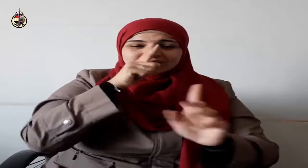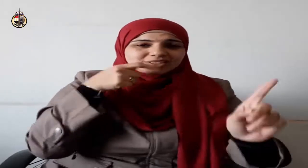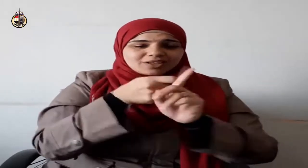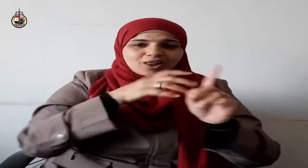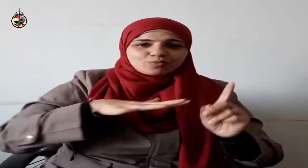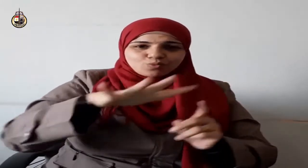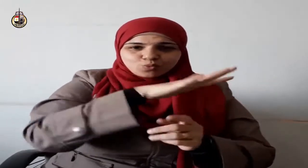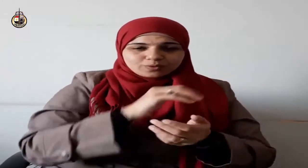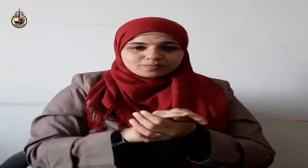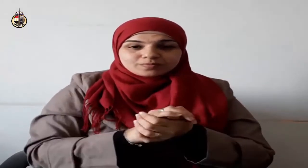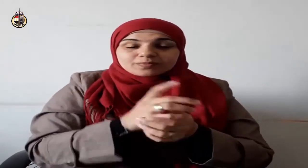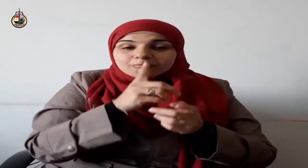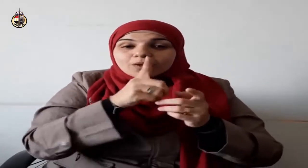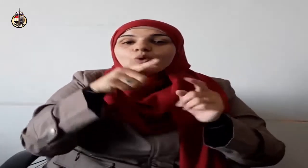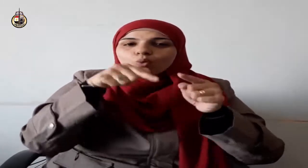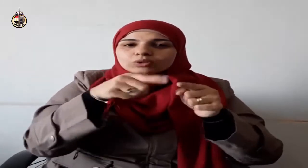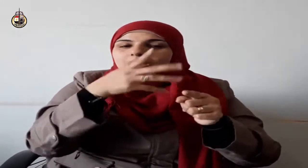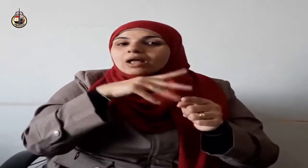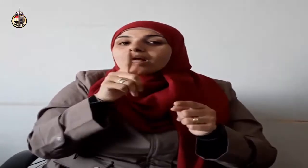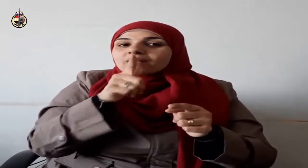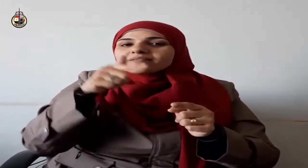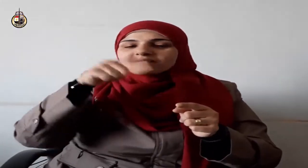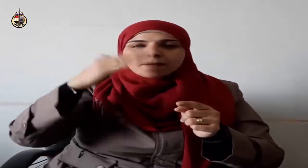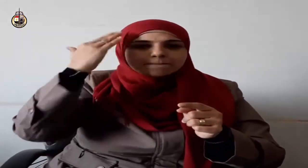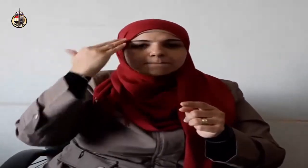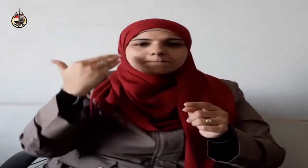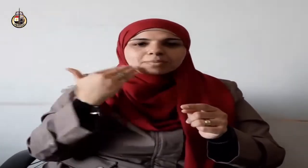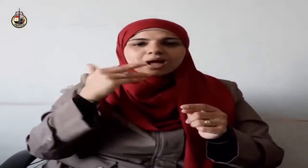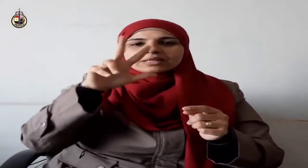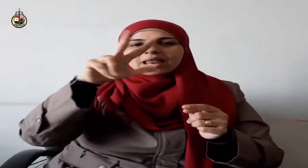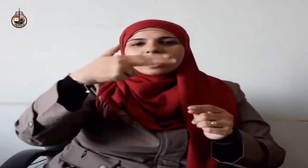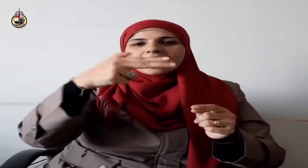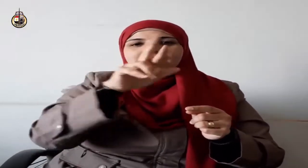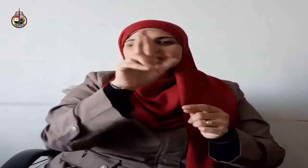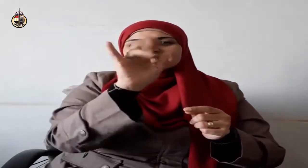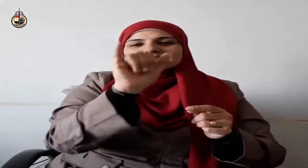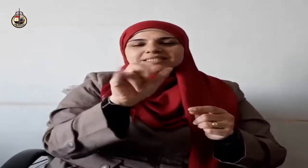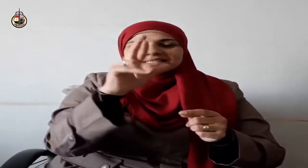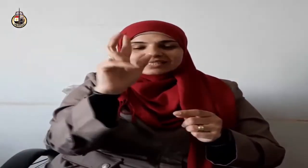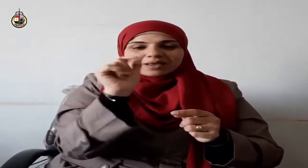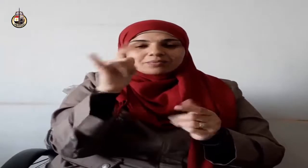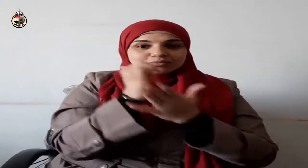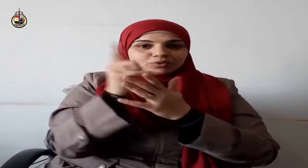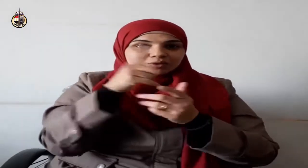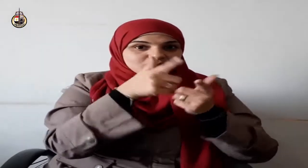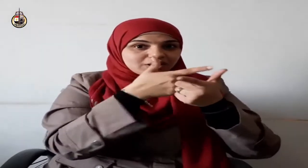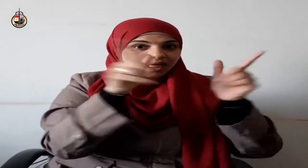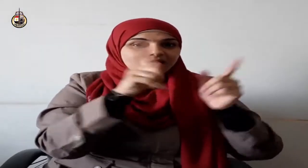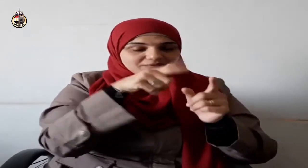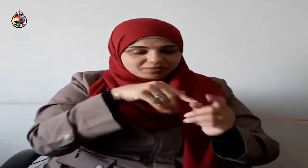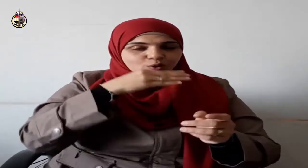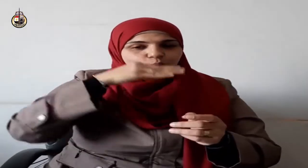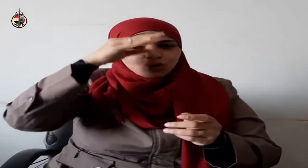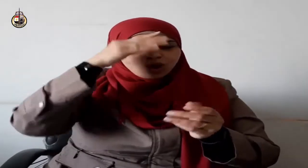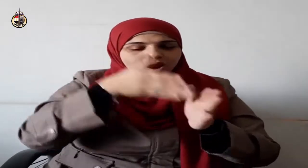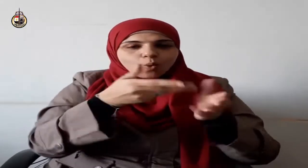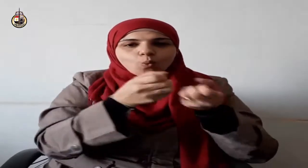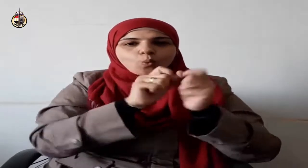فاستعصم بربه الذي يدرك معيته إياه في كل لحظة فانطلق